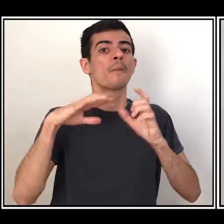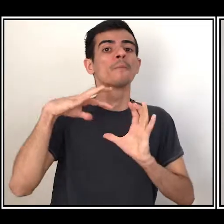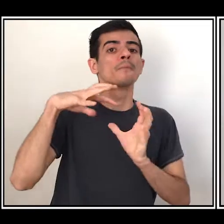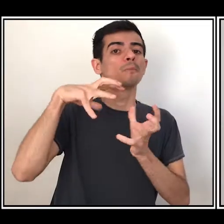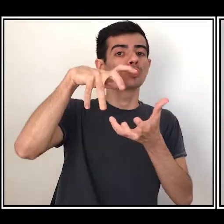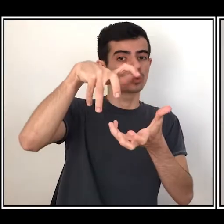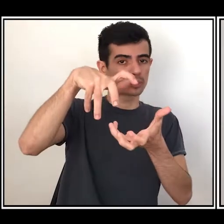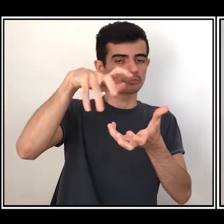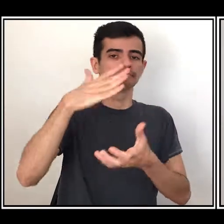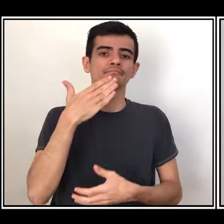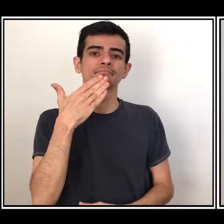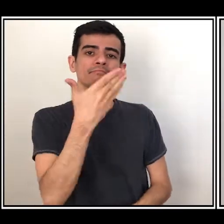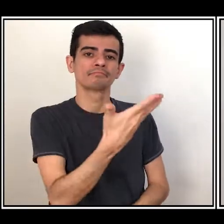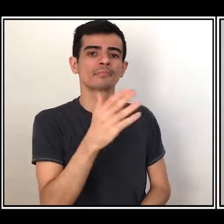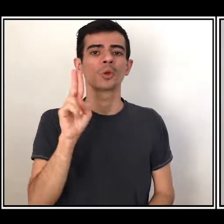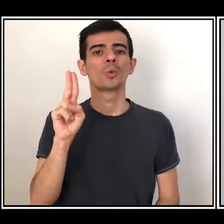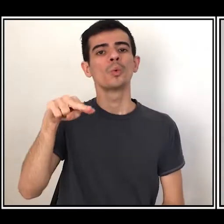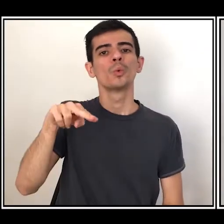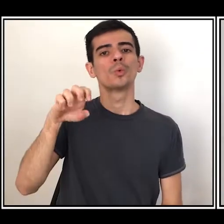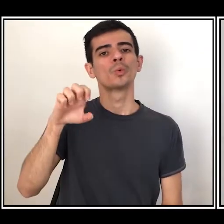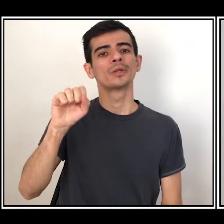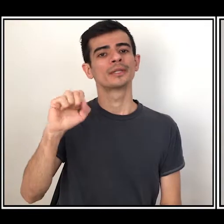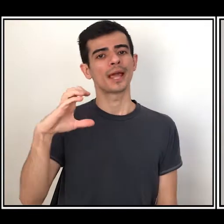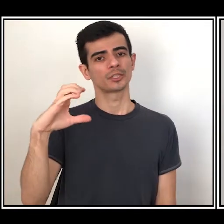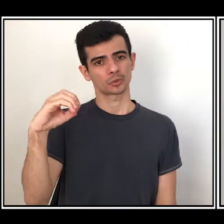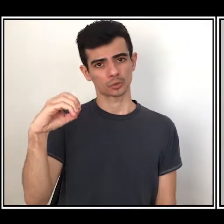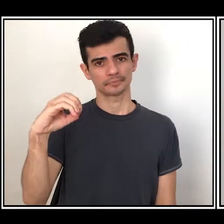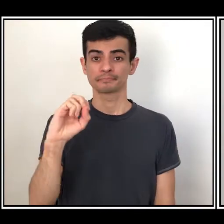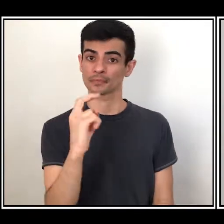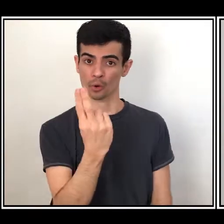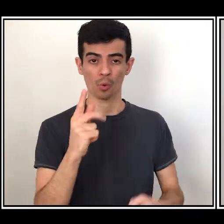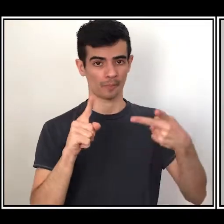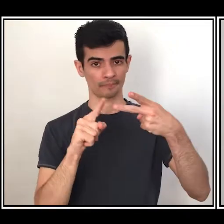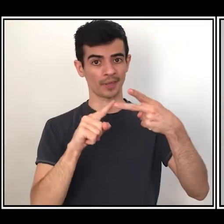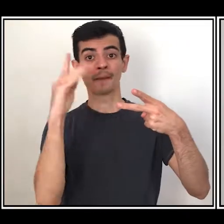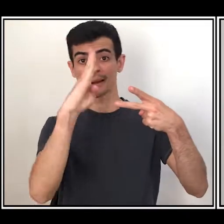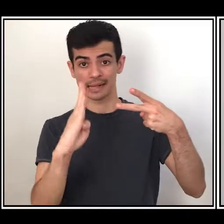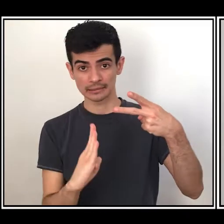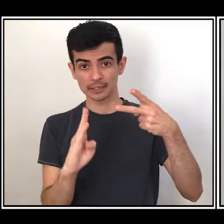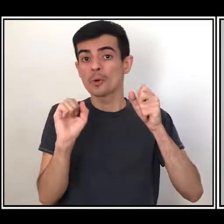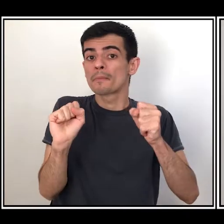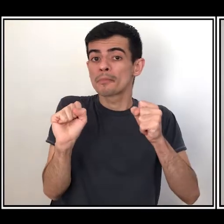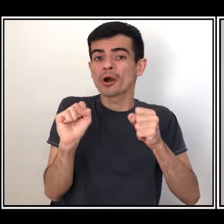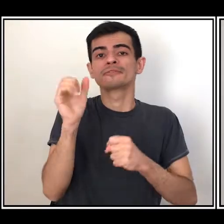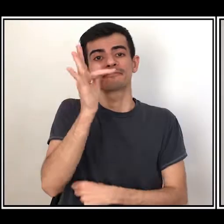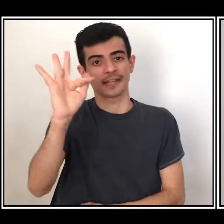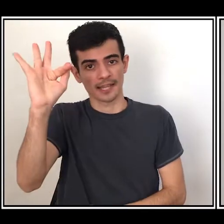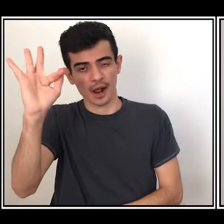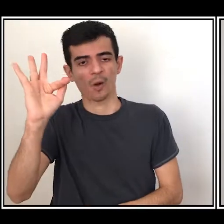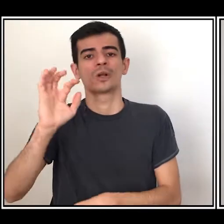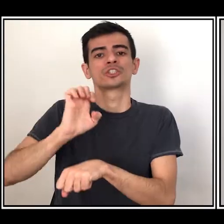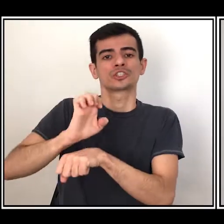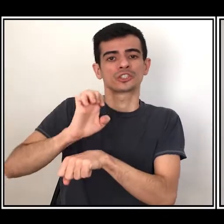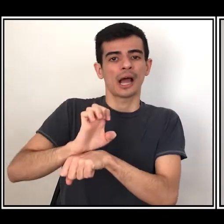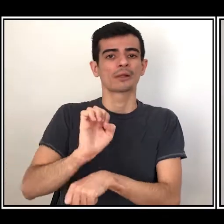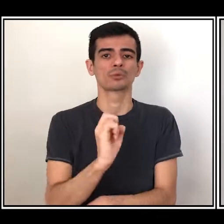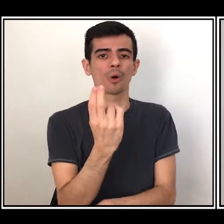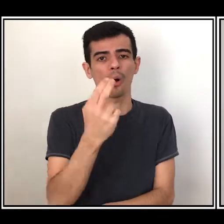com uma solicitação Unesco, ou no caso brasileiro, em nível federal, estadual ou municipal. Se pensarmos no nível federal,